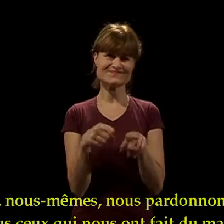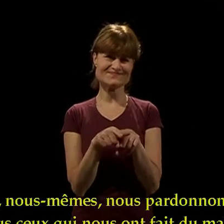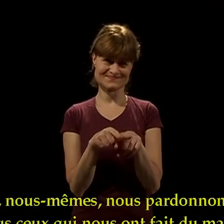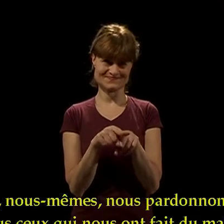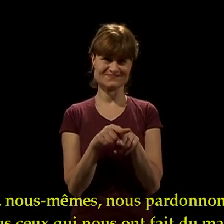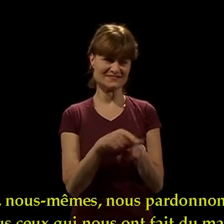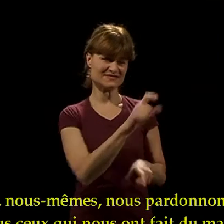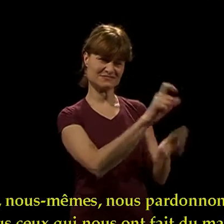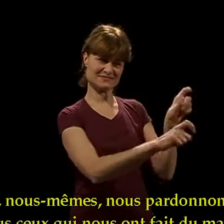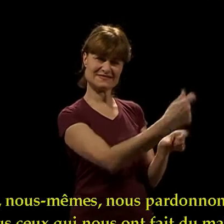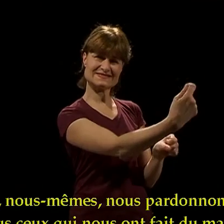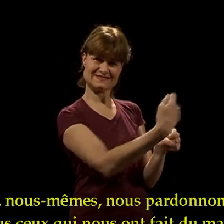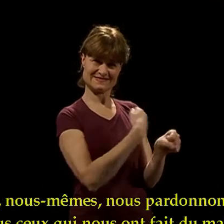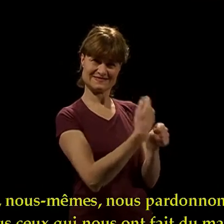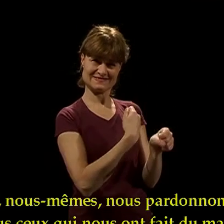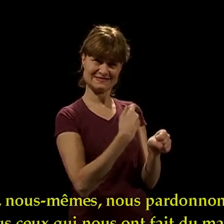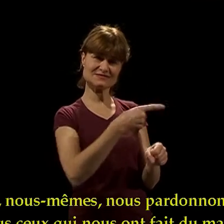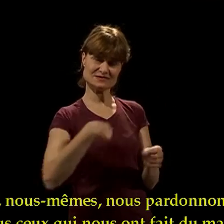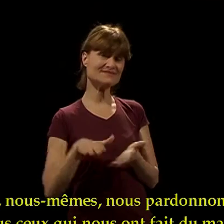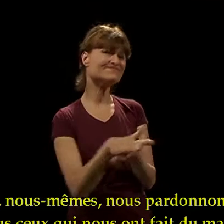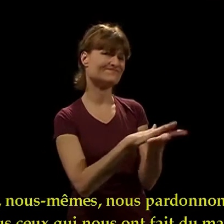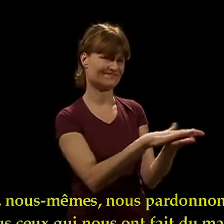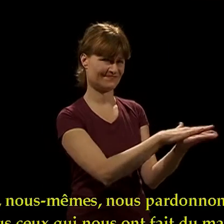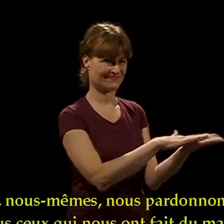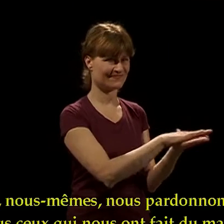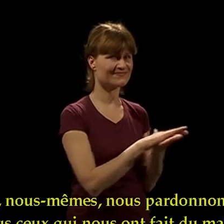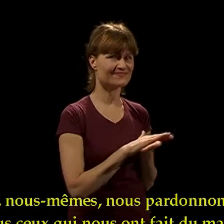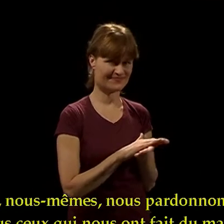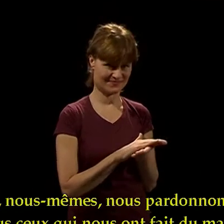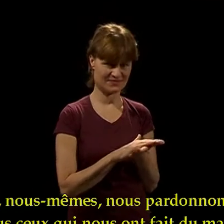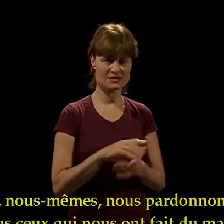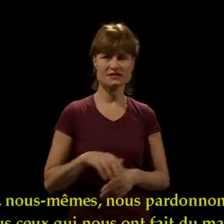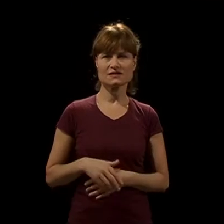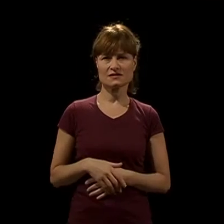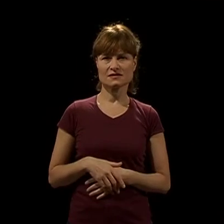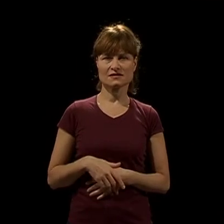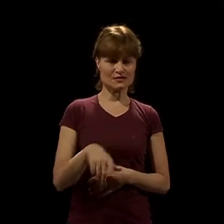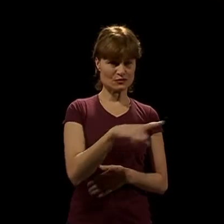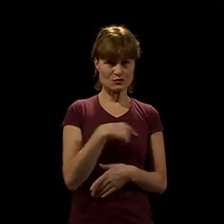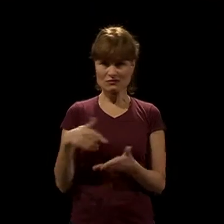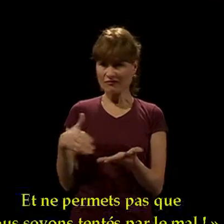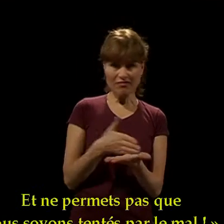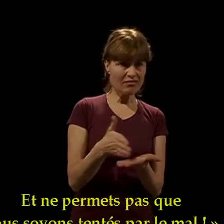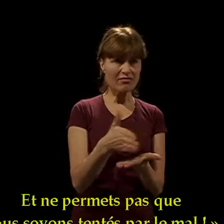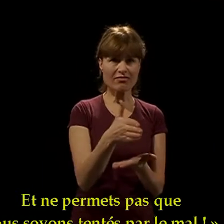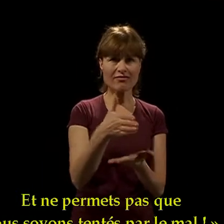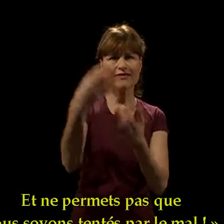Oui, nous-mêmes, nous pardonnons à tous ceux qui nous ont fait du mal. Et ne permet pas